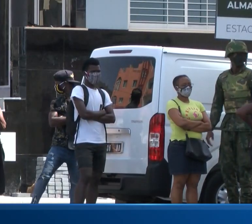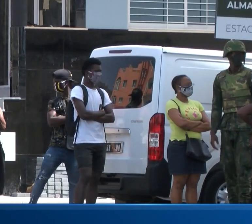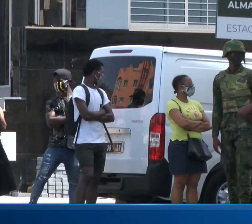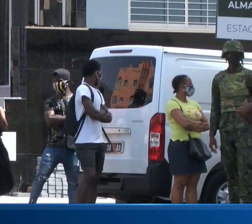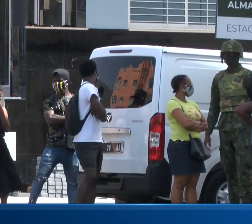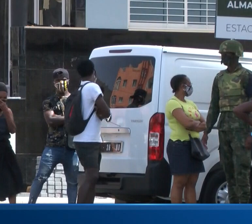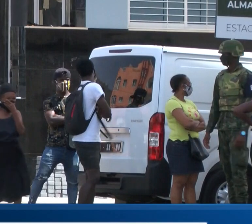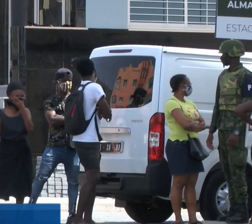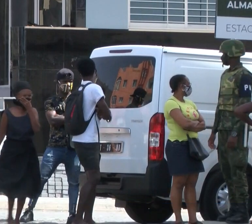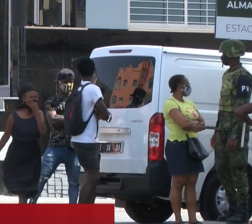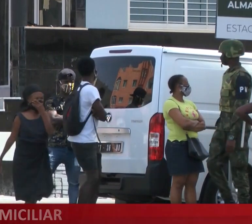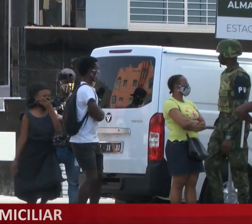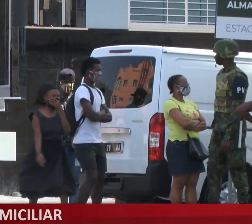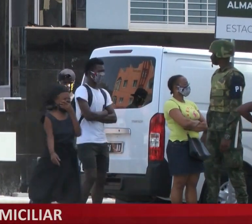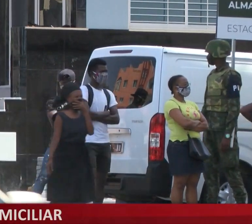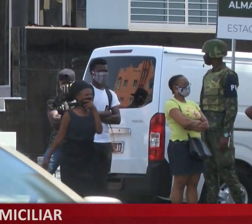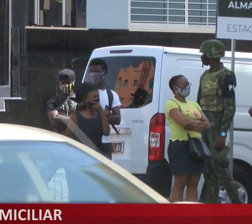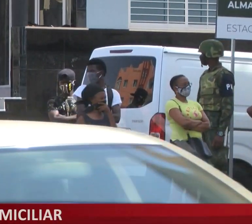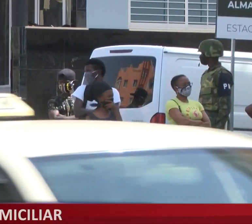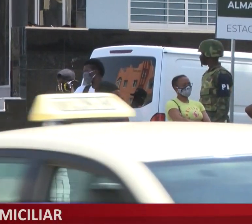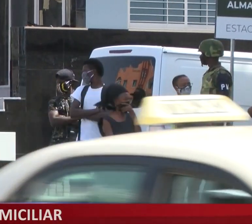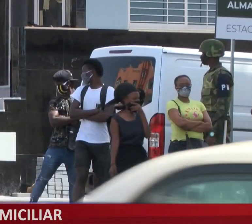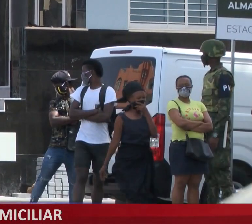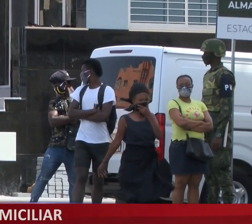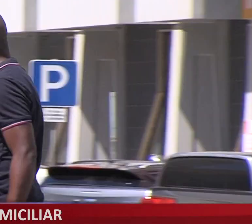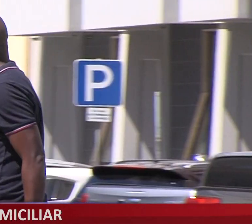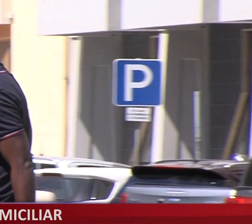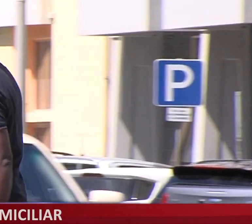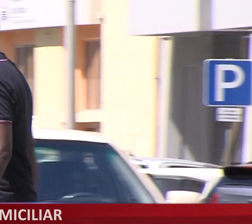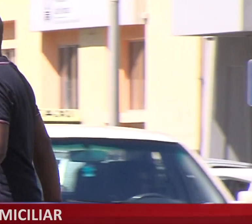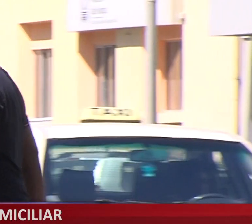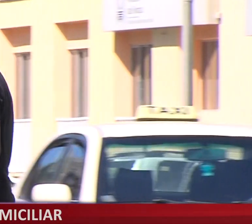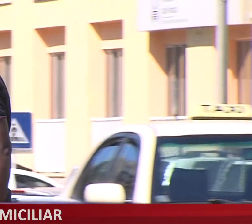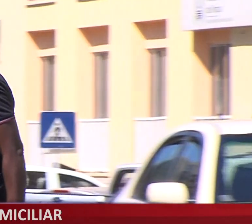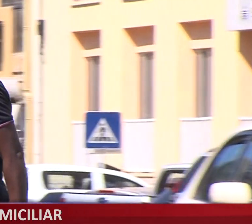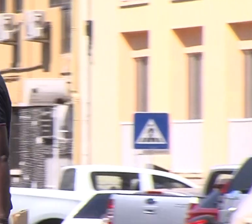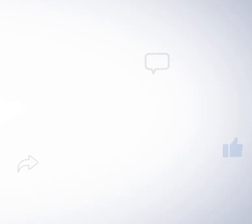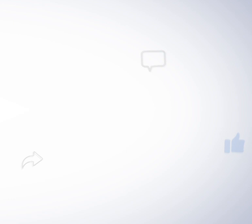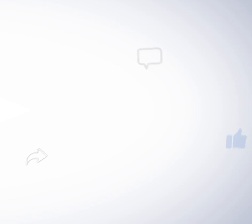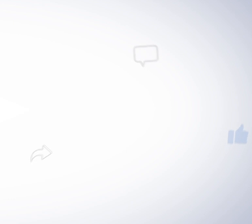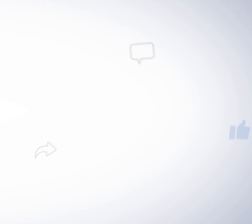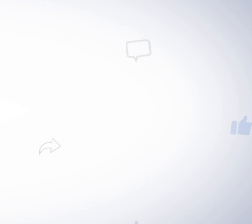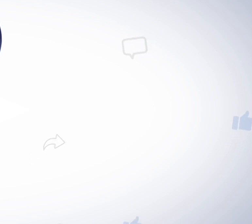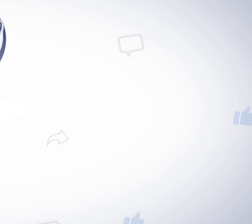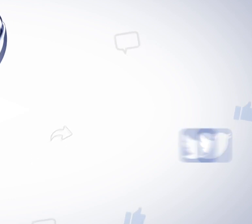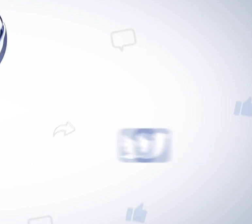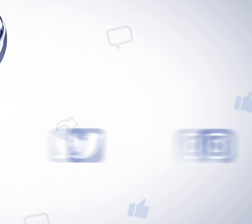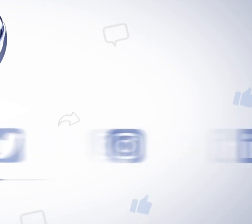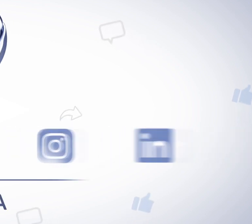Recomendações dadas pelas autoridades sanitárias e que, como avança Jorge Barreto, devem ser cumpridas. Recomendações adidas